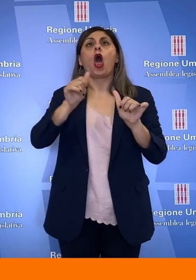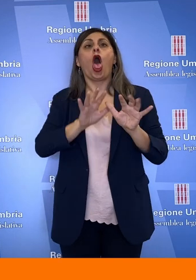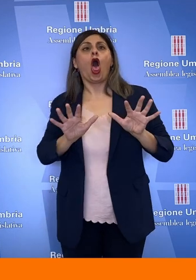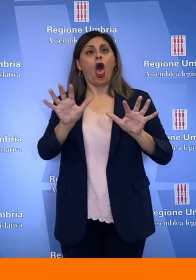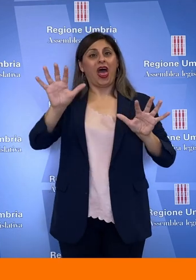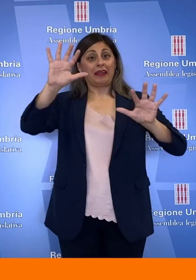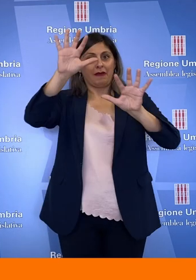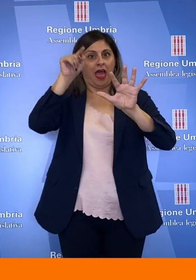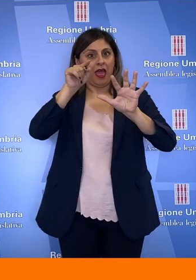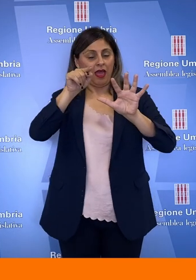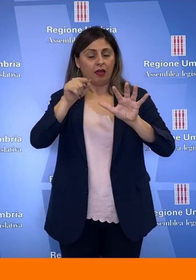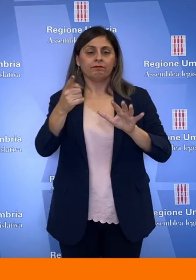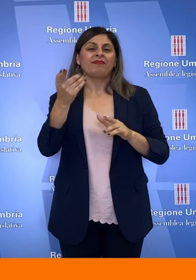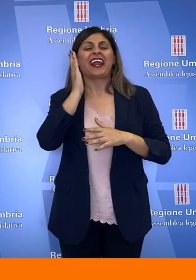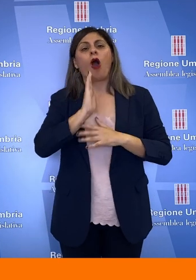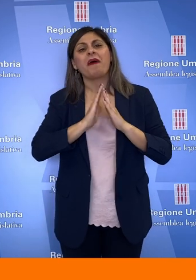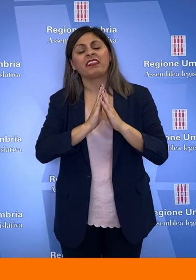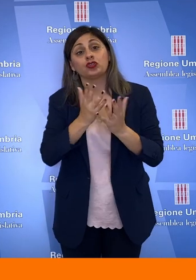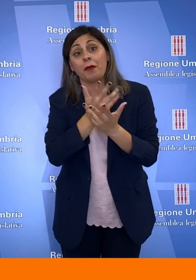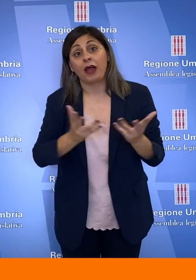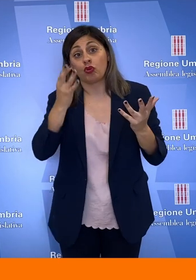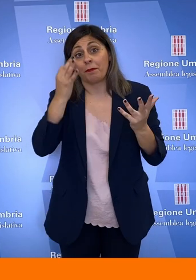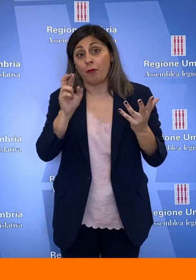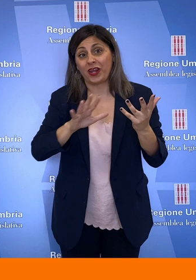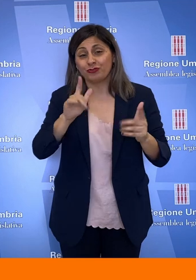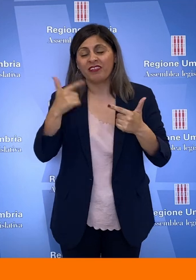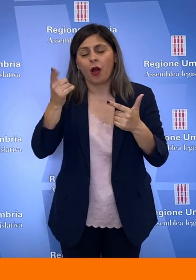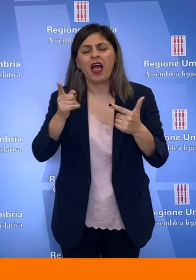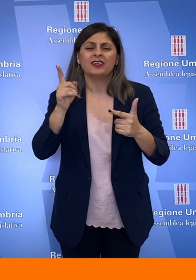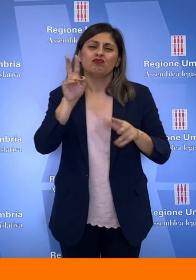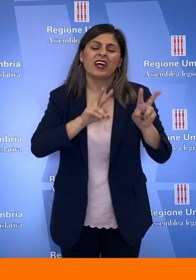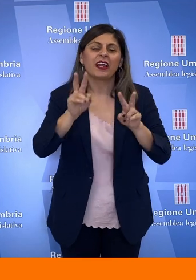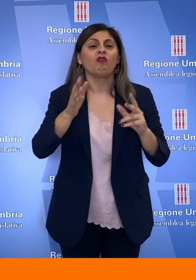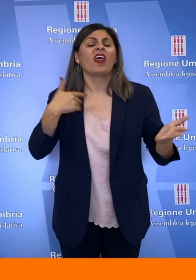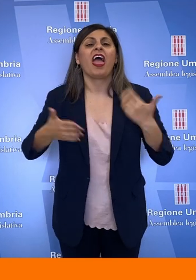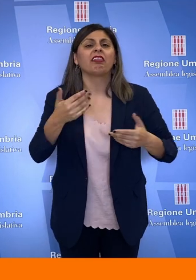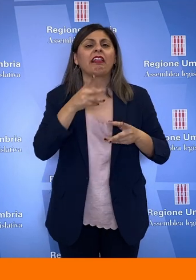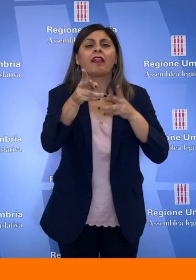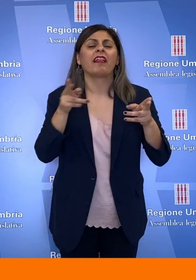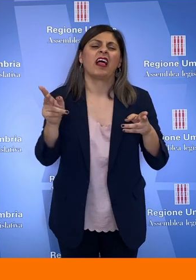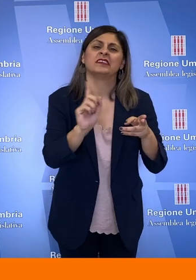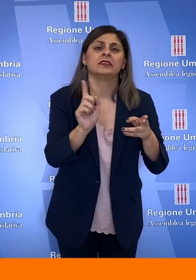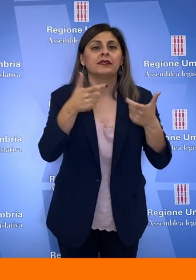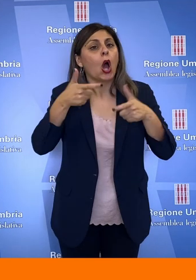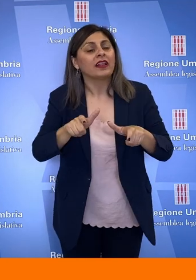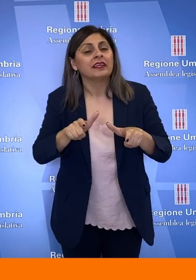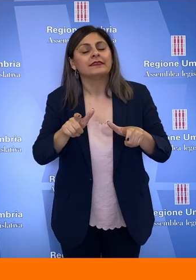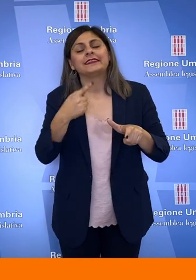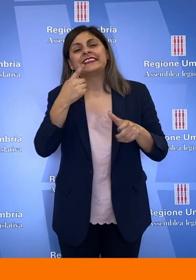Tra le raccomandazioni maggiori rivolte alla regione quella di non agire con troppa fretta sui tagli perché è stato detto verrebbero prodotti